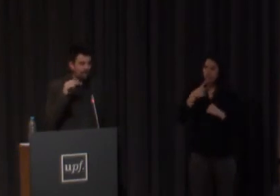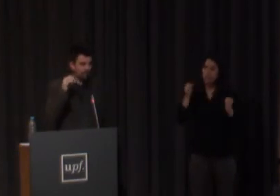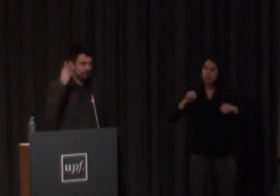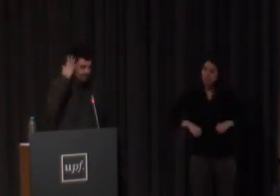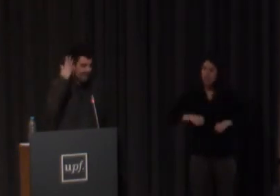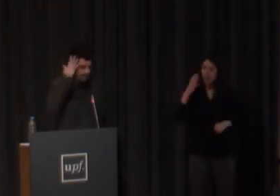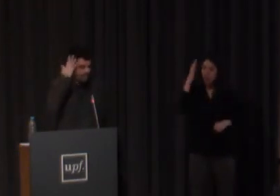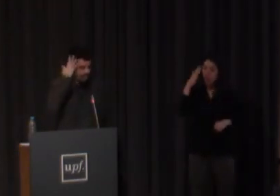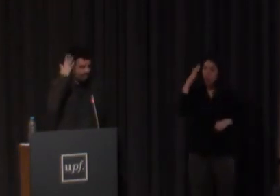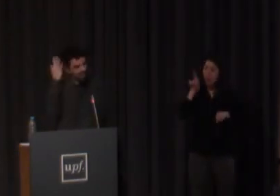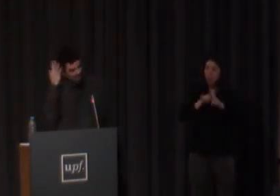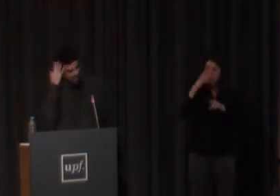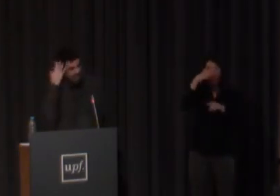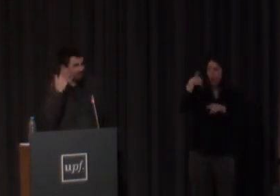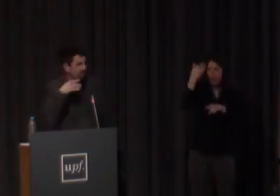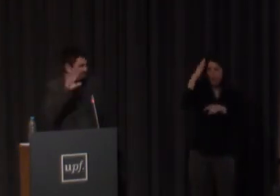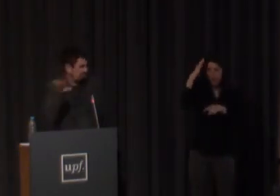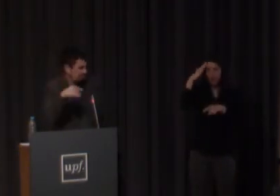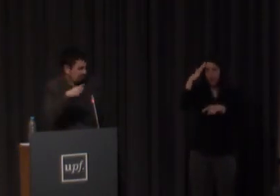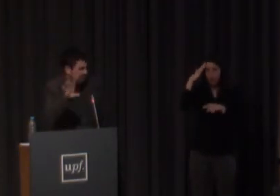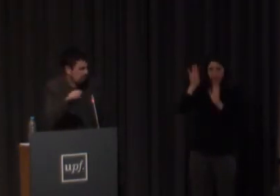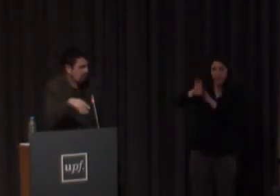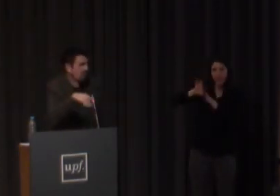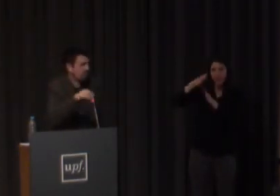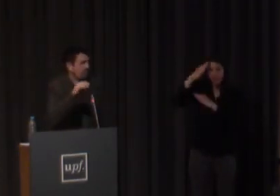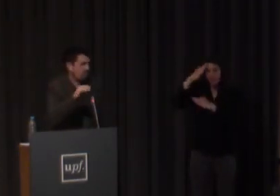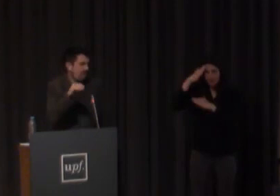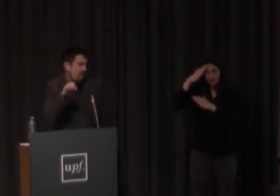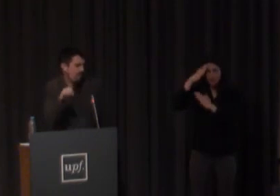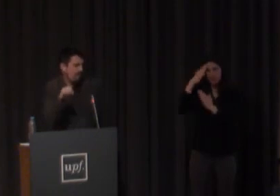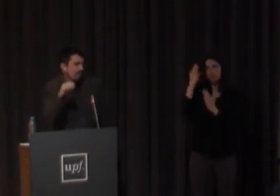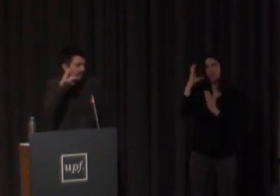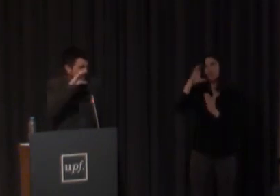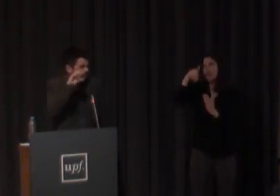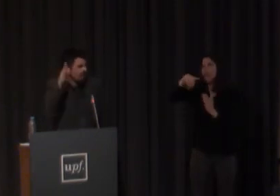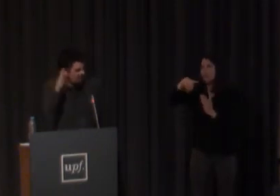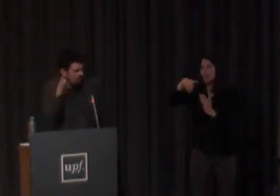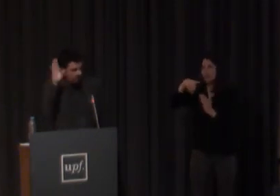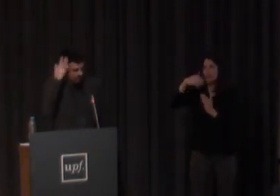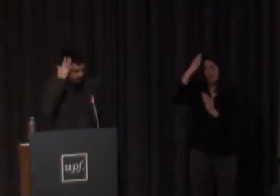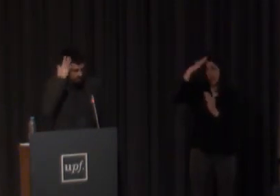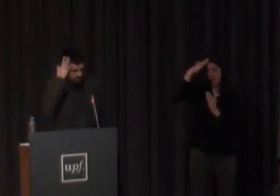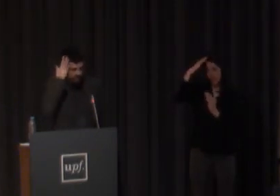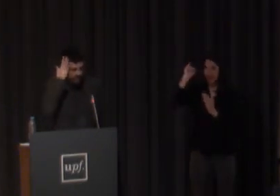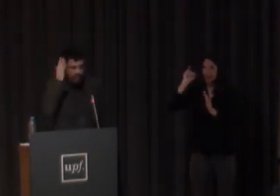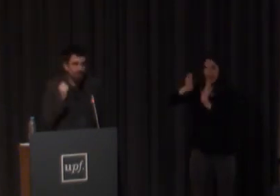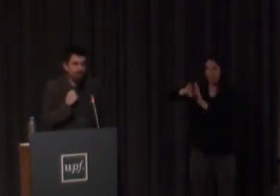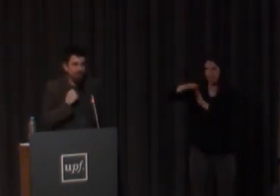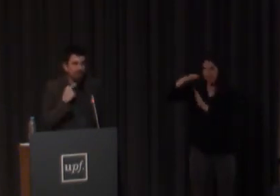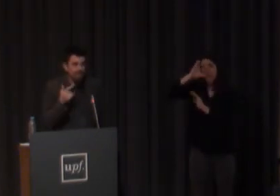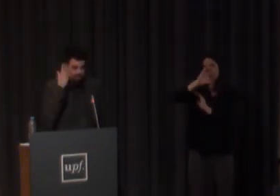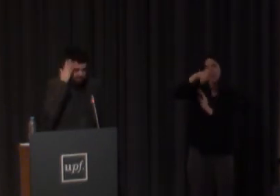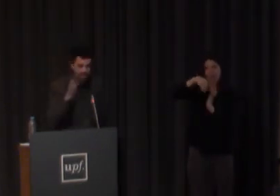de la cabeza la parte derecha tiene sus símbolos escribe CM cabeza y lugar derecho vale